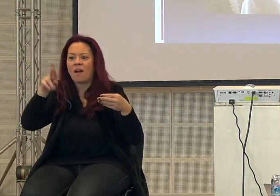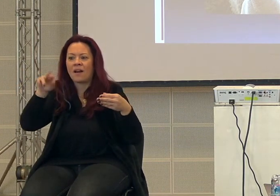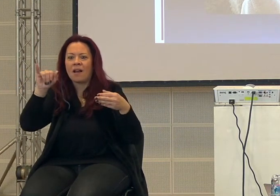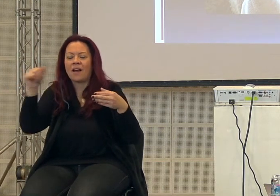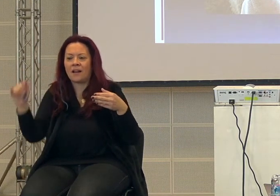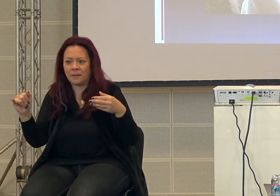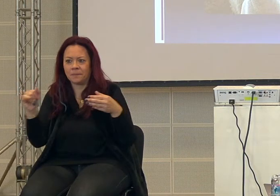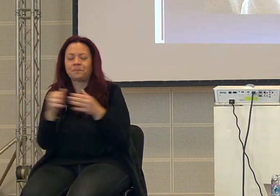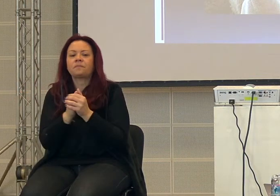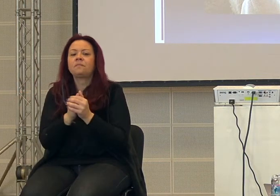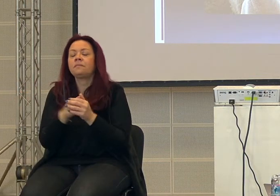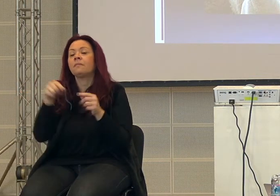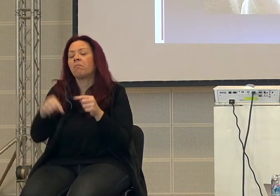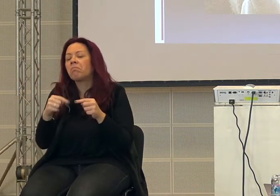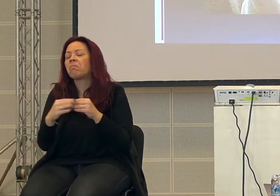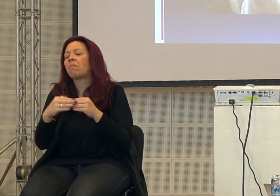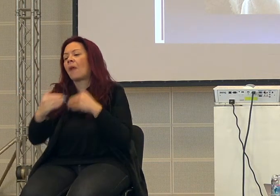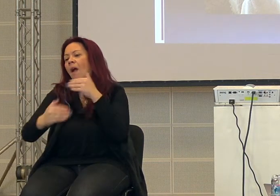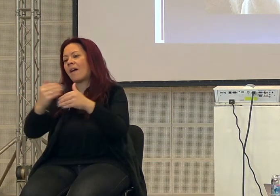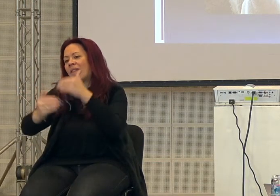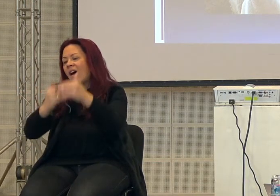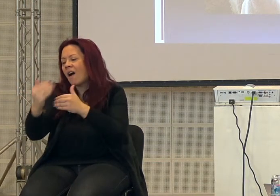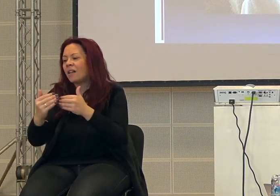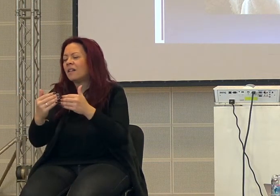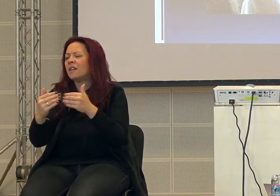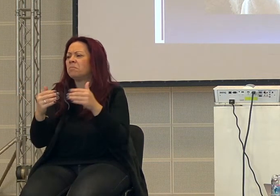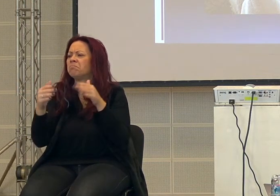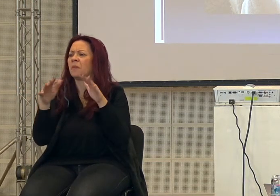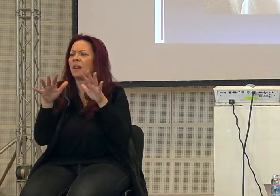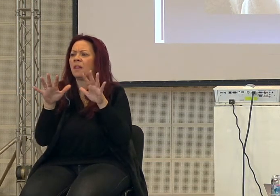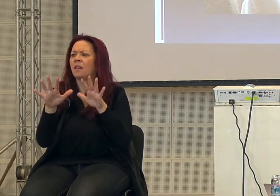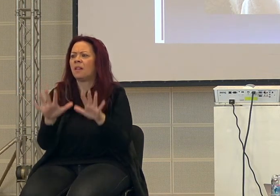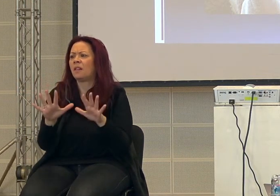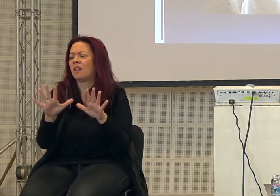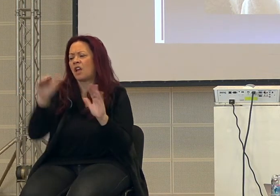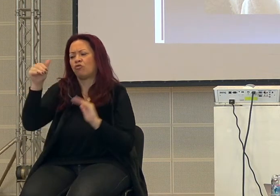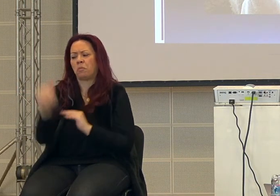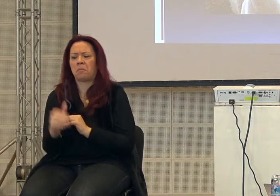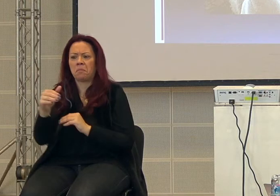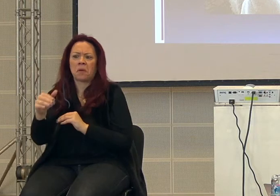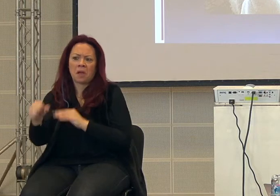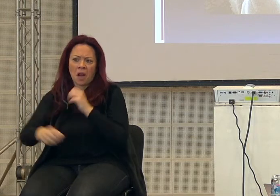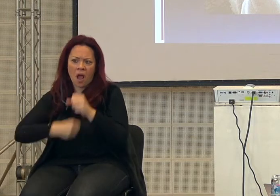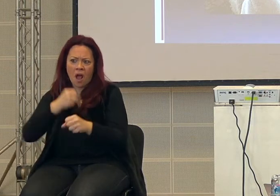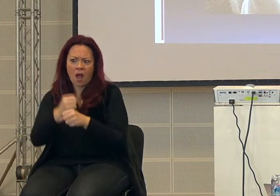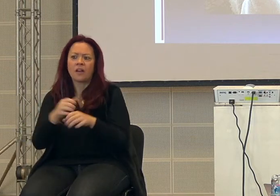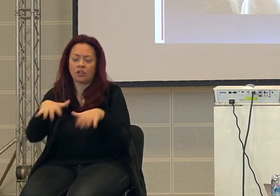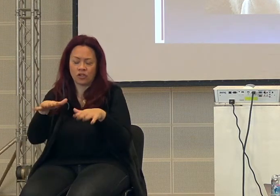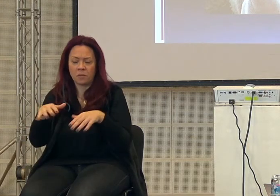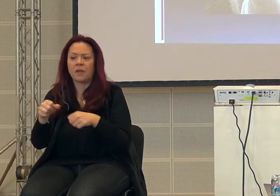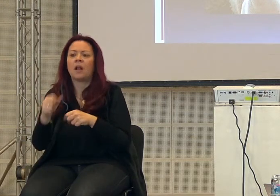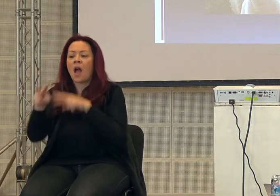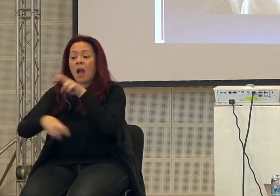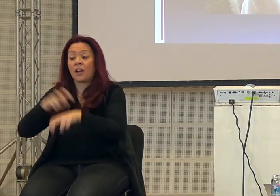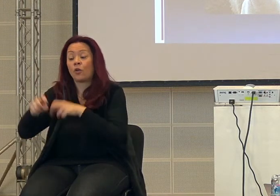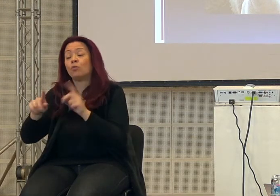Poi queste cose vanno avanti per 10 mila anni, cioè l'agricoltura, poi avviene